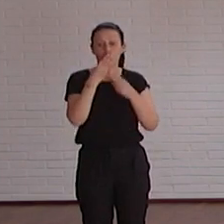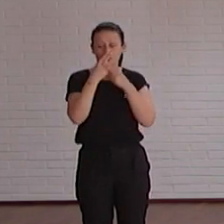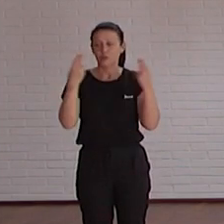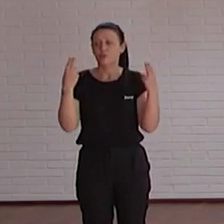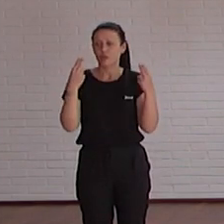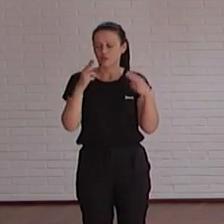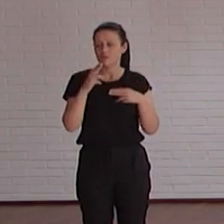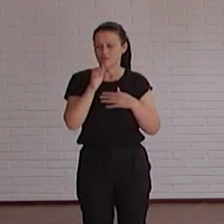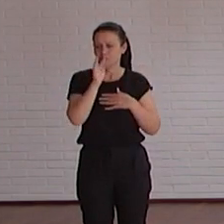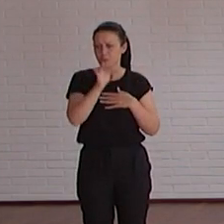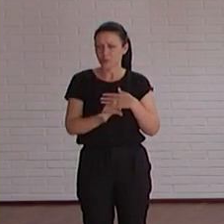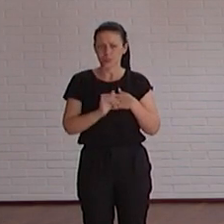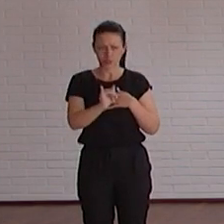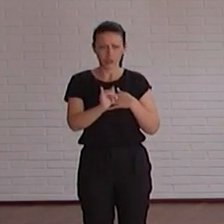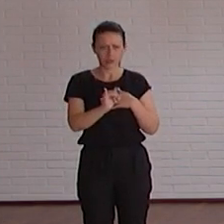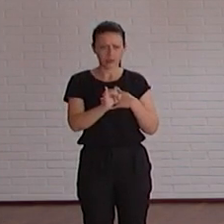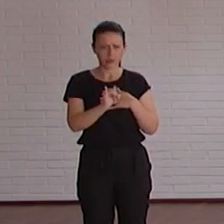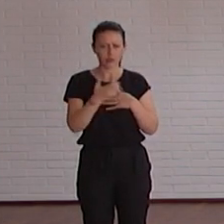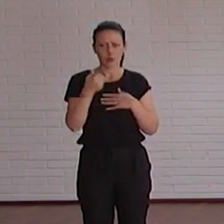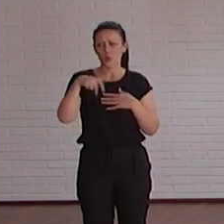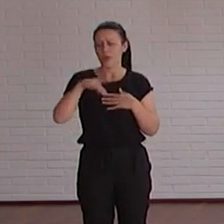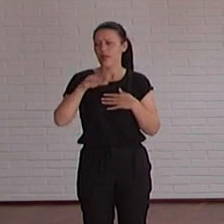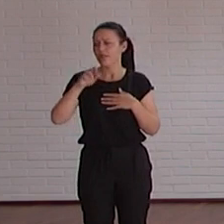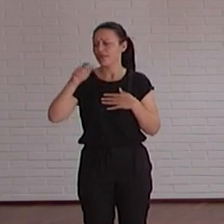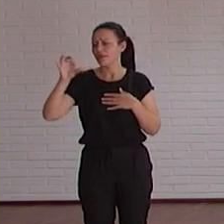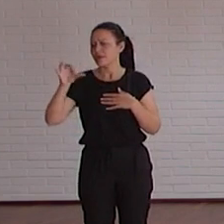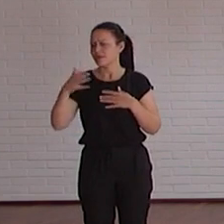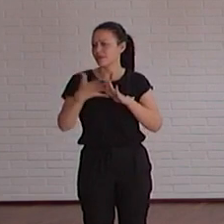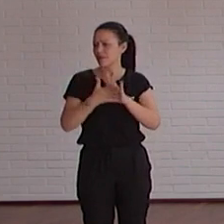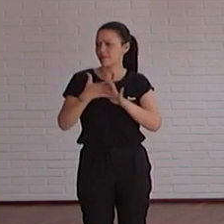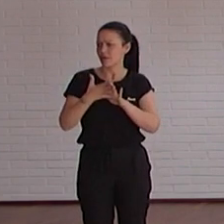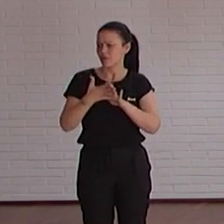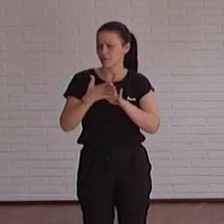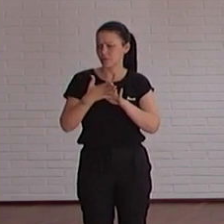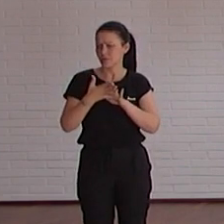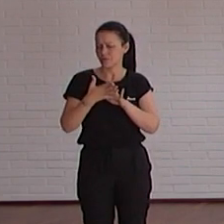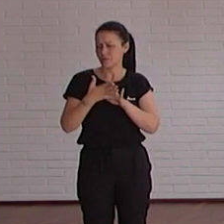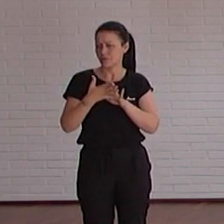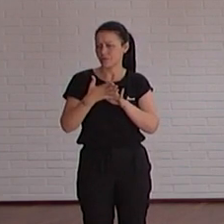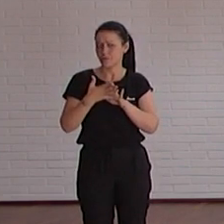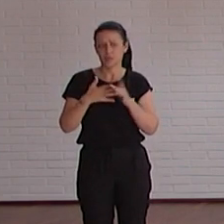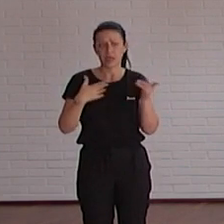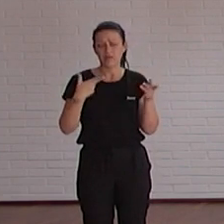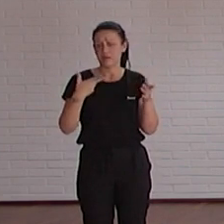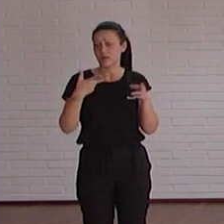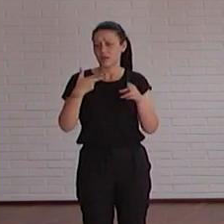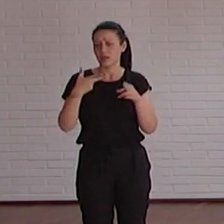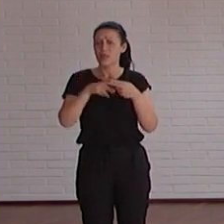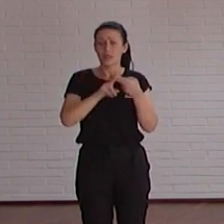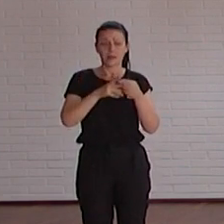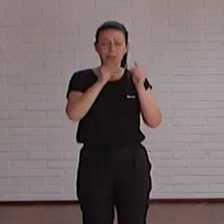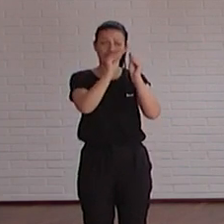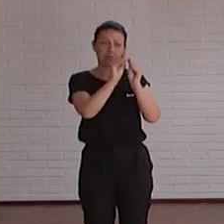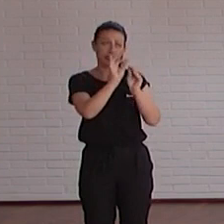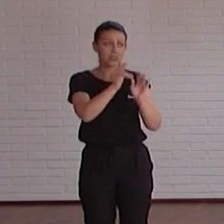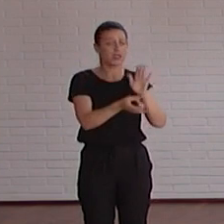compromiso un poco por lo que estaba comentando Andrés por muchas herramientas que hagamos al final lo hacen las personas si no hay compromiso